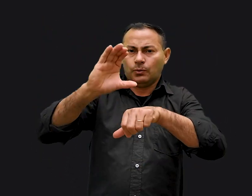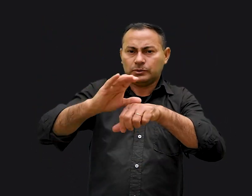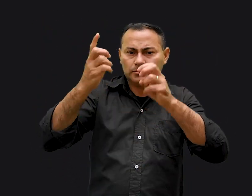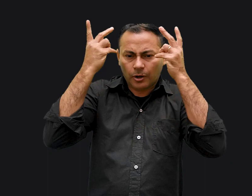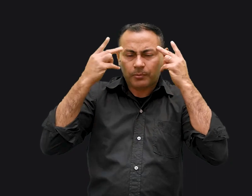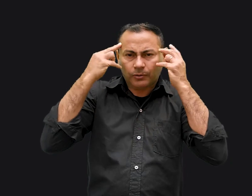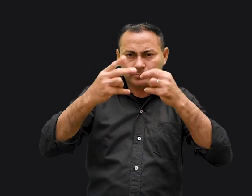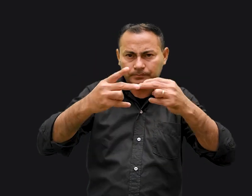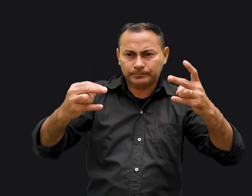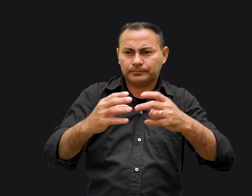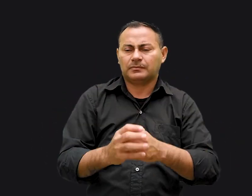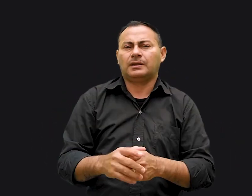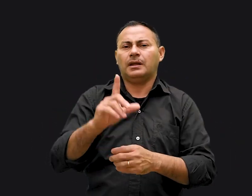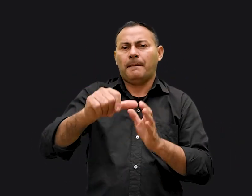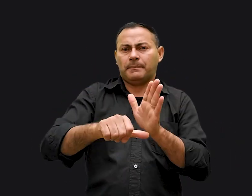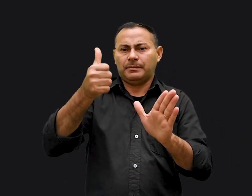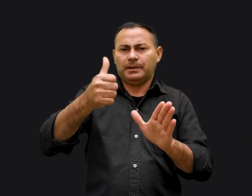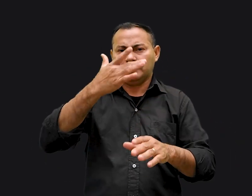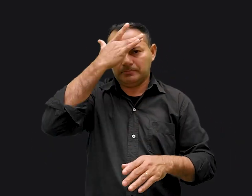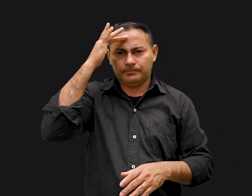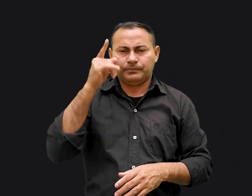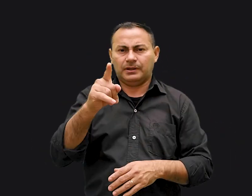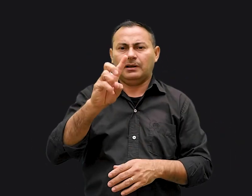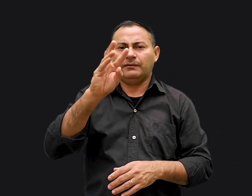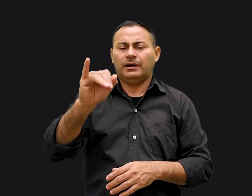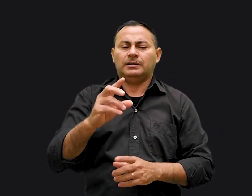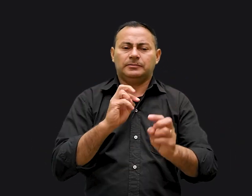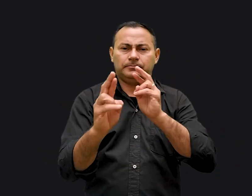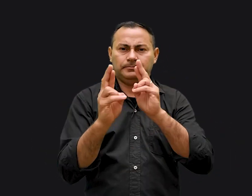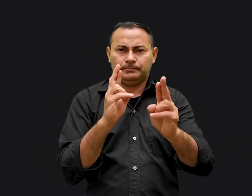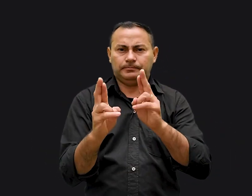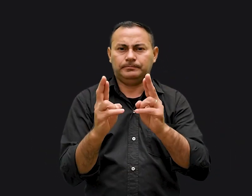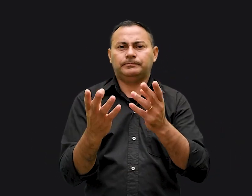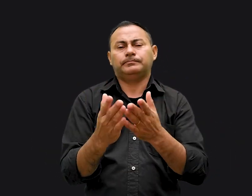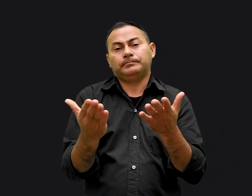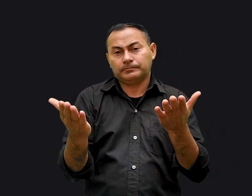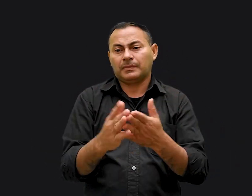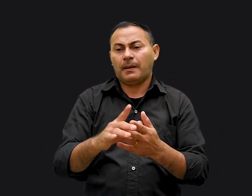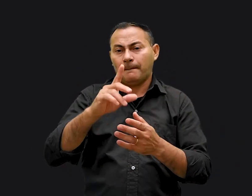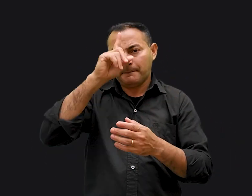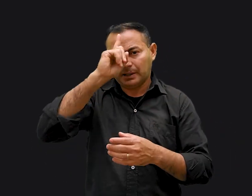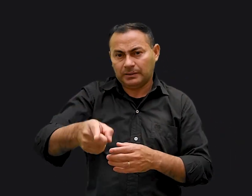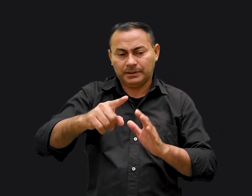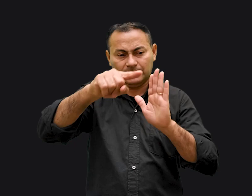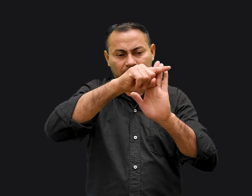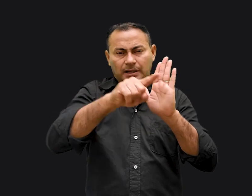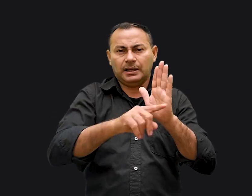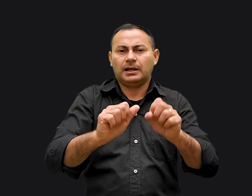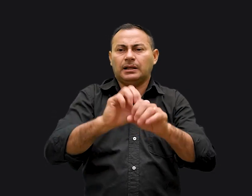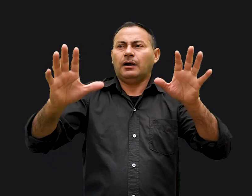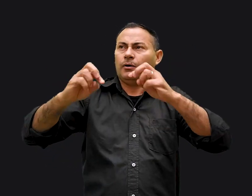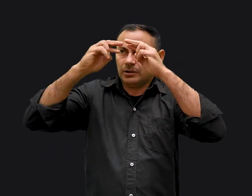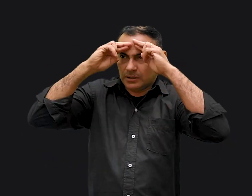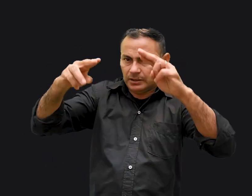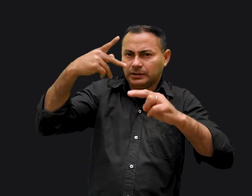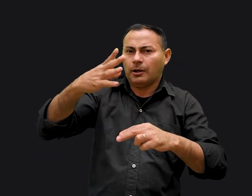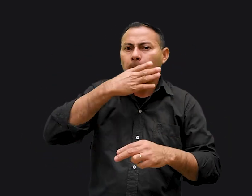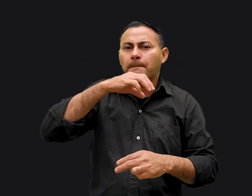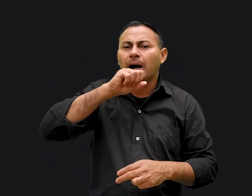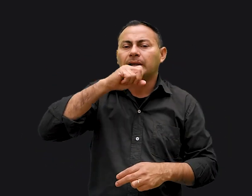normal das coisas, essas são as primeiras pessoas que você vai se relacionar. Então, o mandamento é bem claro, honra teu pai e